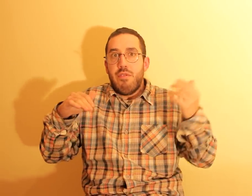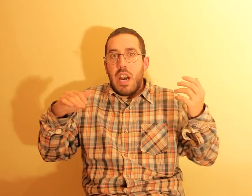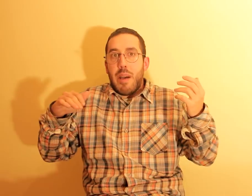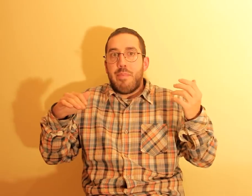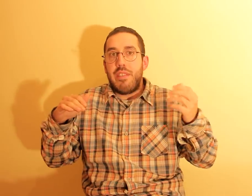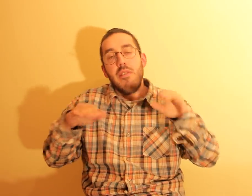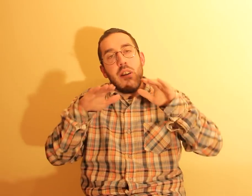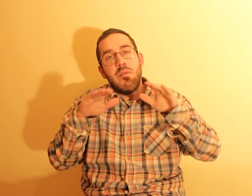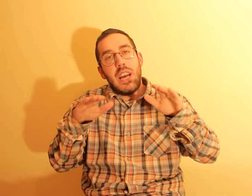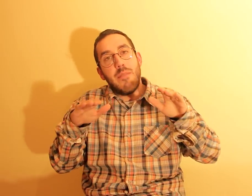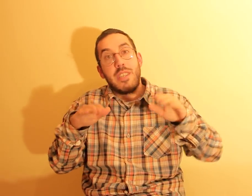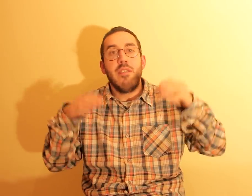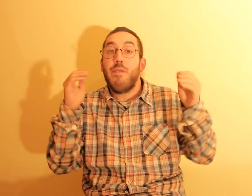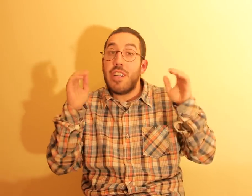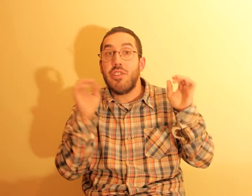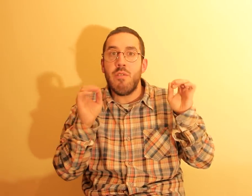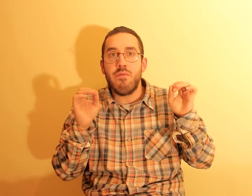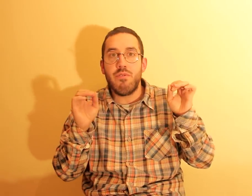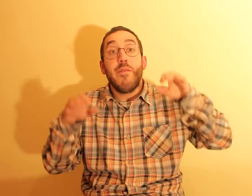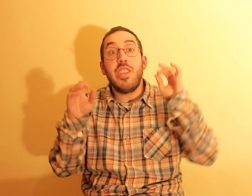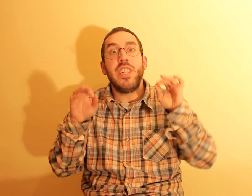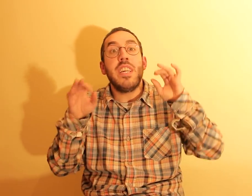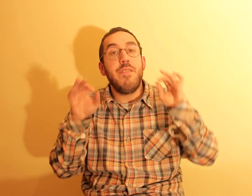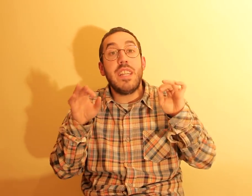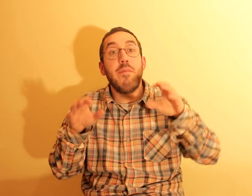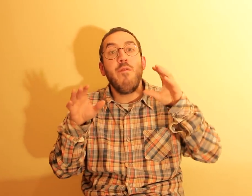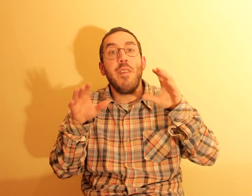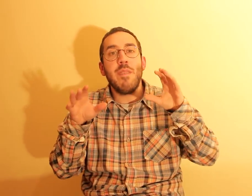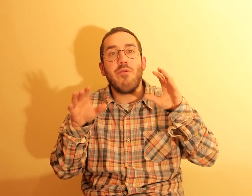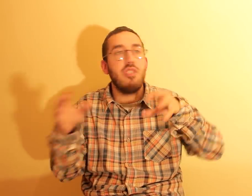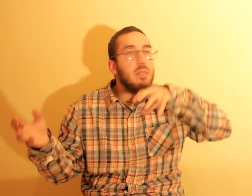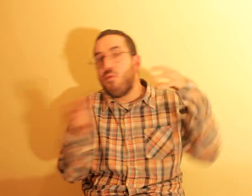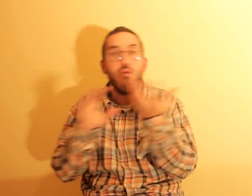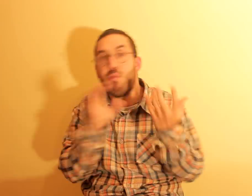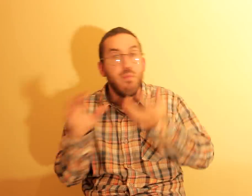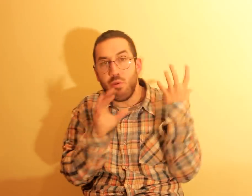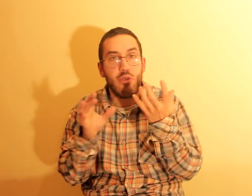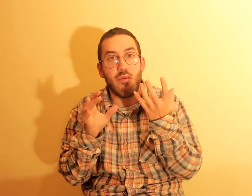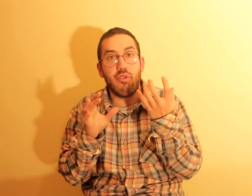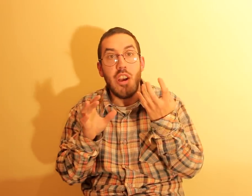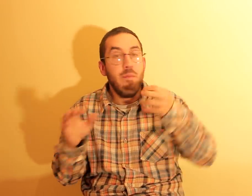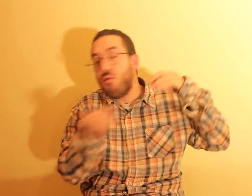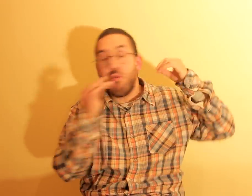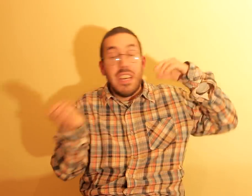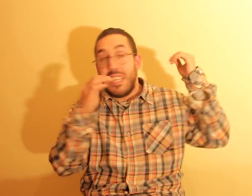rápido, com calma, senão, faz sons. Vocês têm que evitar, movimentos, assim, muito bruscos, muito, assim,